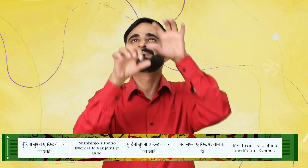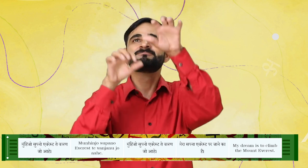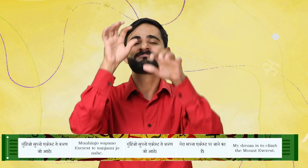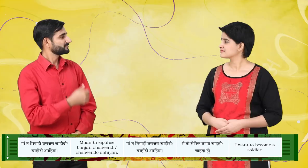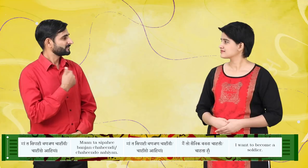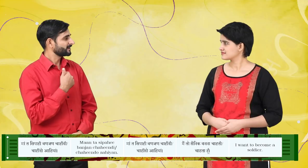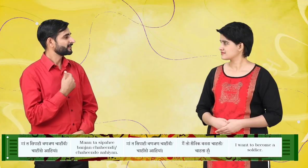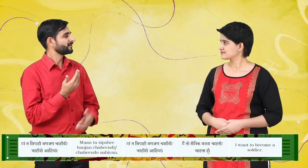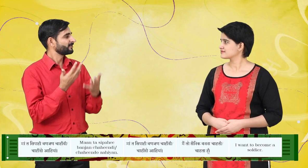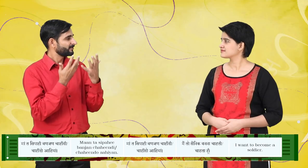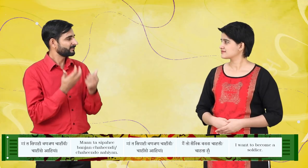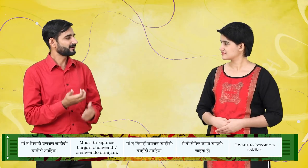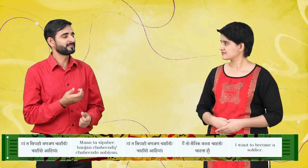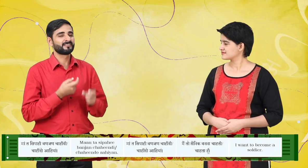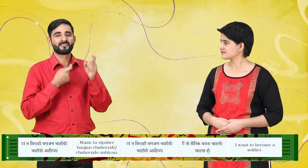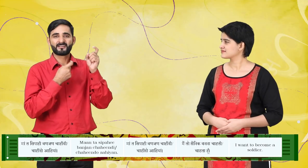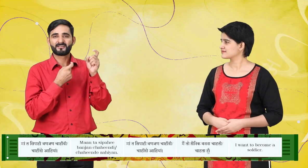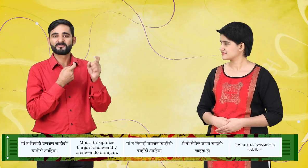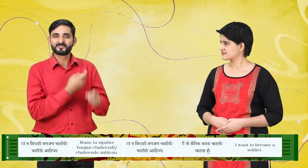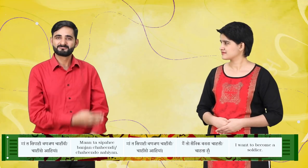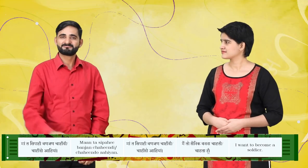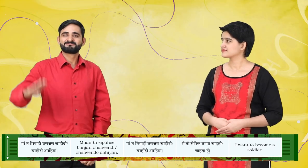मात सिपाही बनेजन चाहिंदी आहें